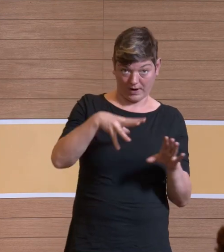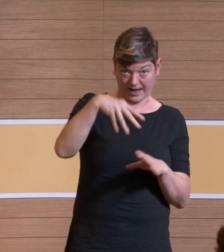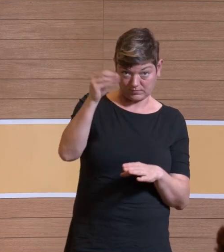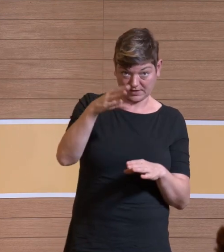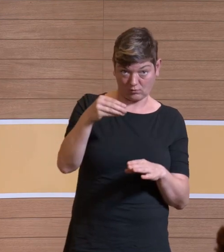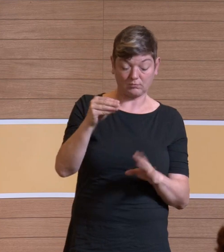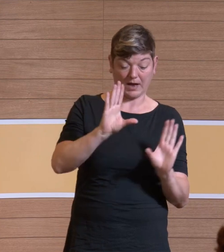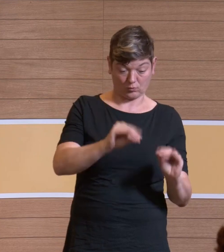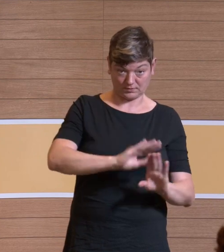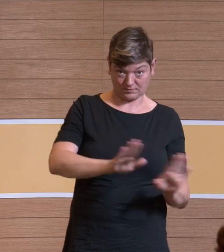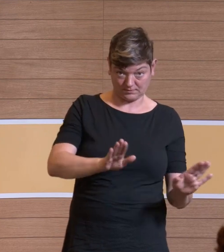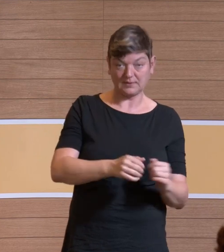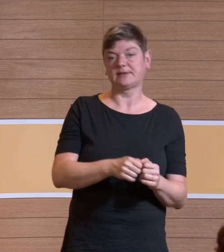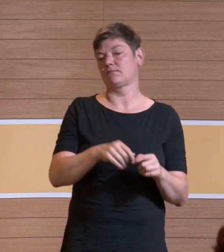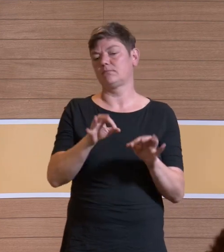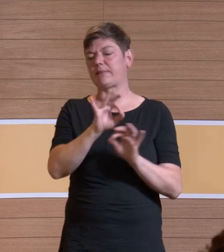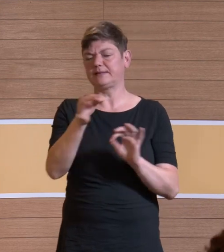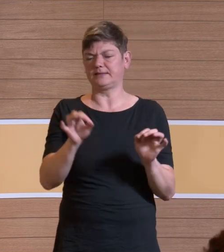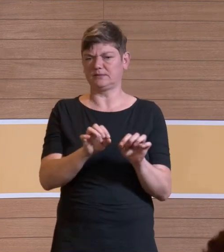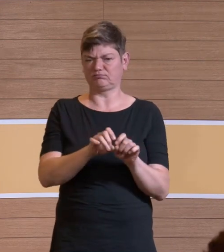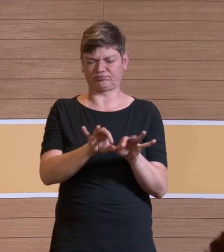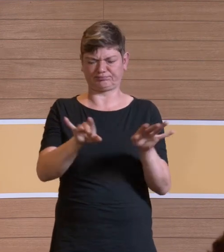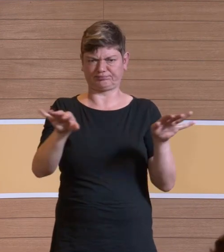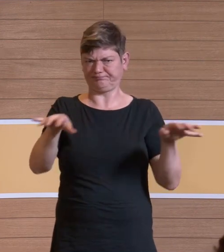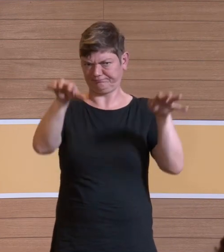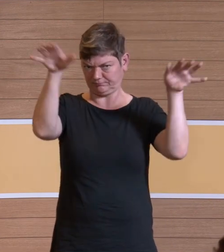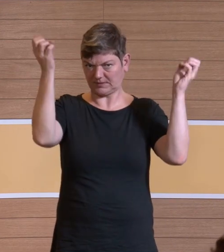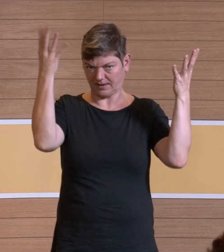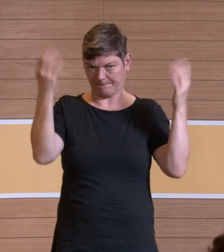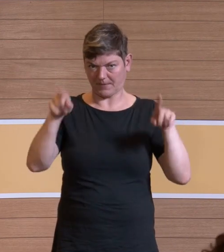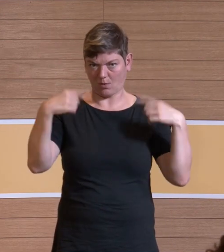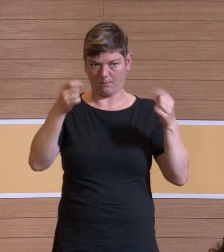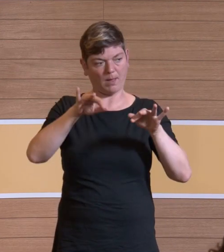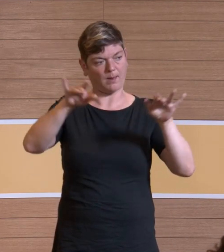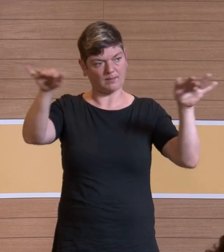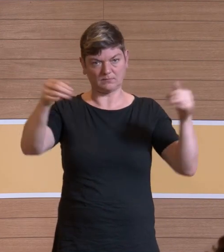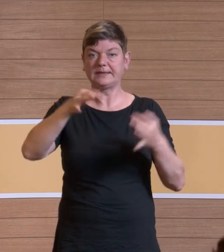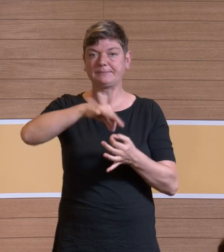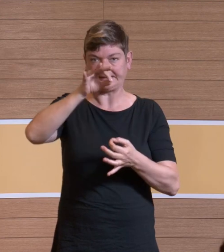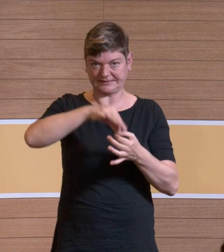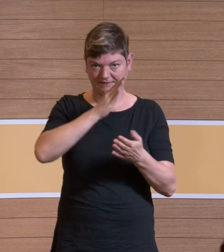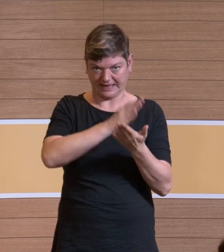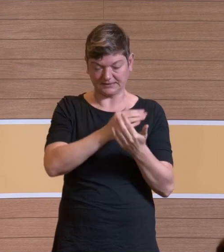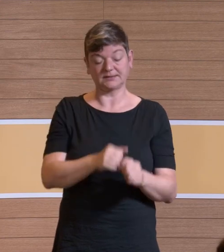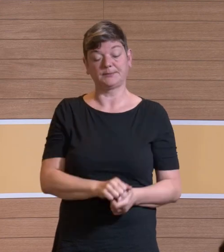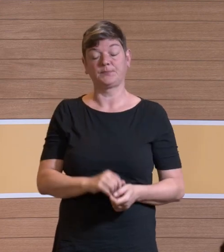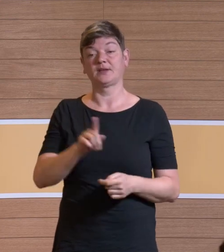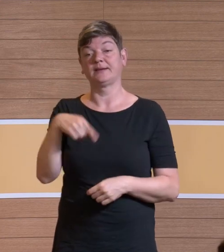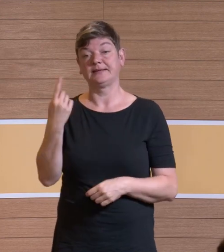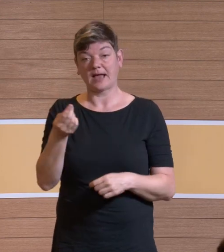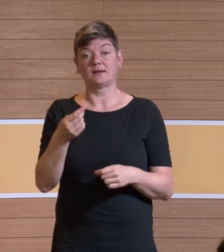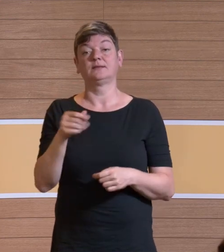Betrieb war. Dann werden natürlich die ganzen Partikel, die freigesetzt werden, in den Raum abgegeben. Die wurden dann gemessen. Anschließend haben wir die